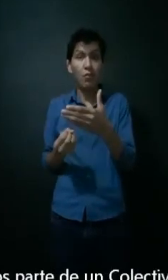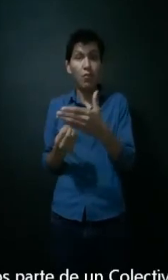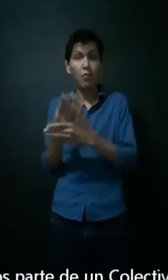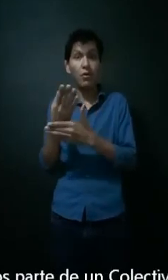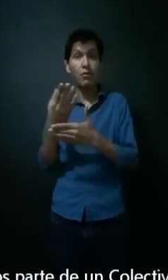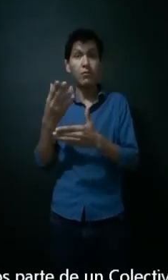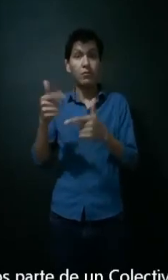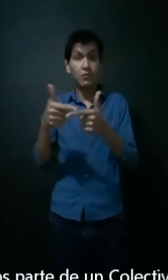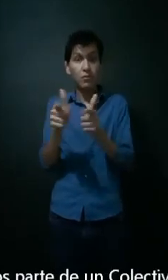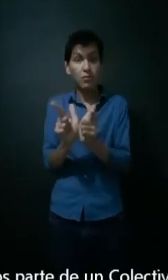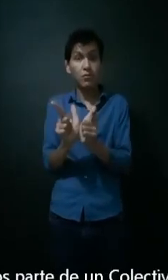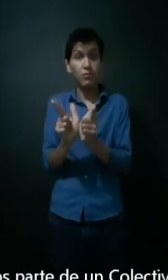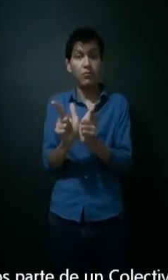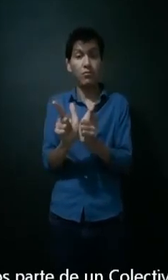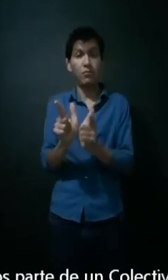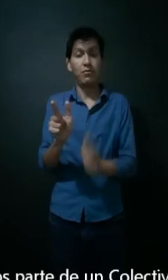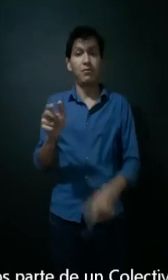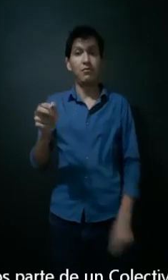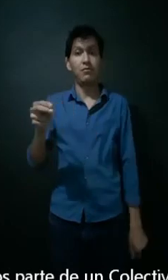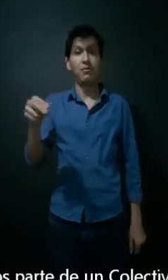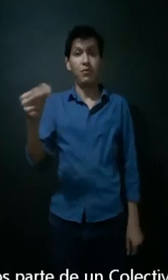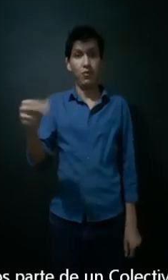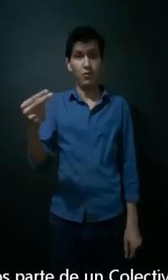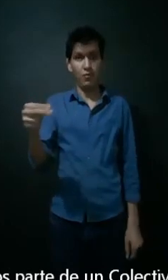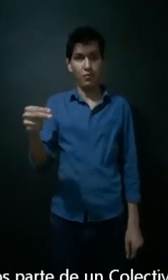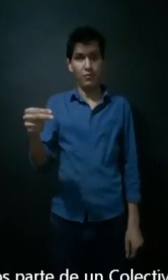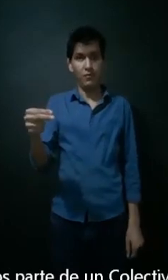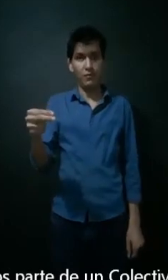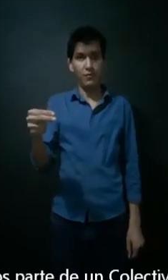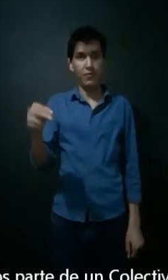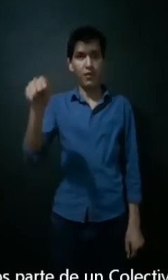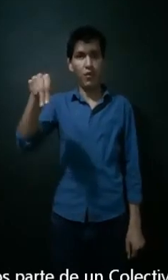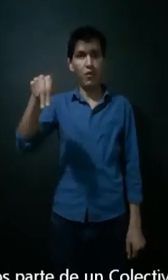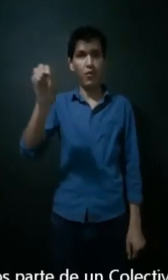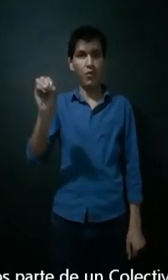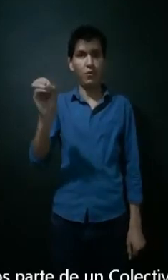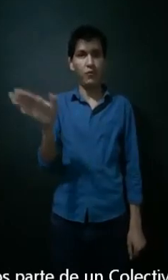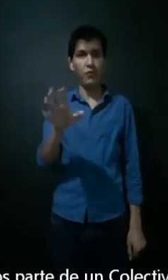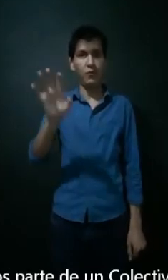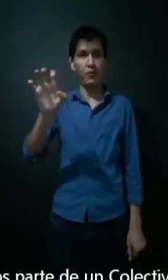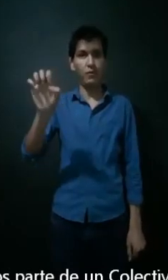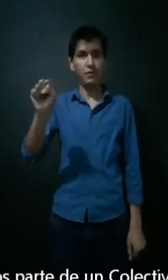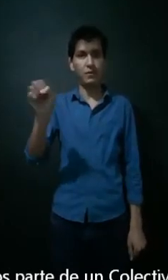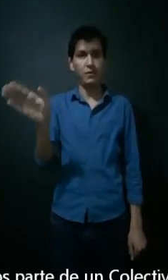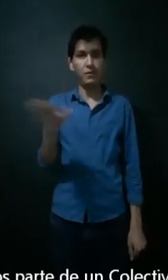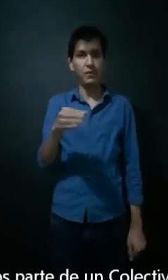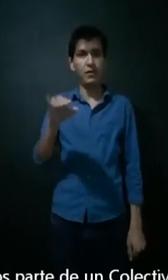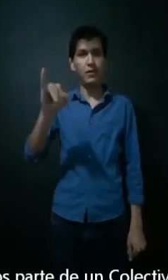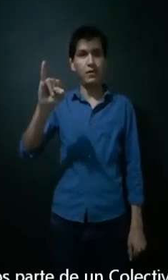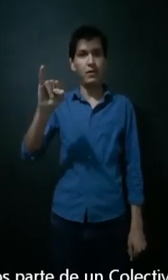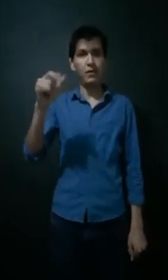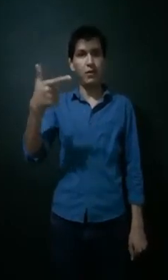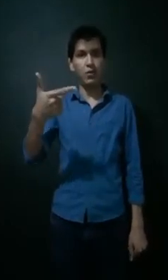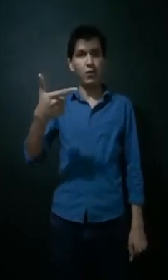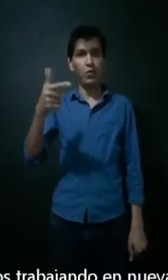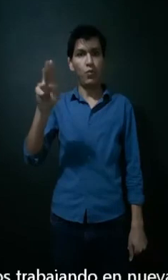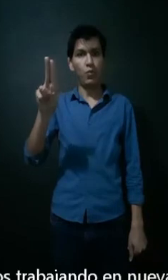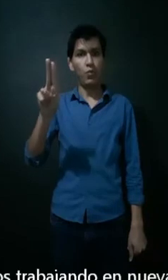del colectivo que lleva como nombre No es Igual. Y bien,